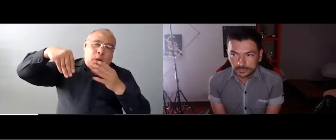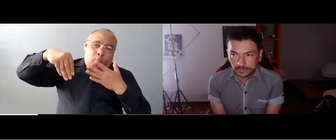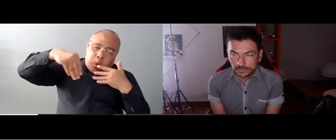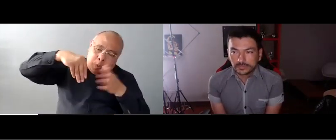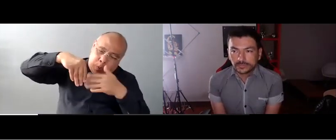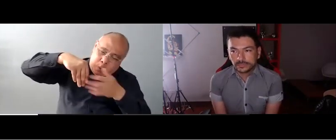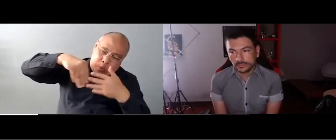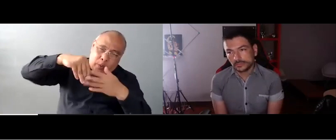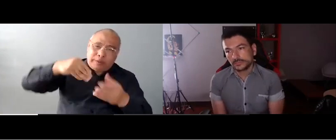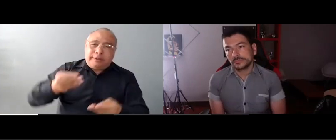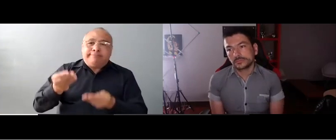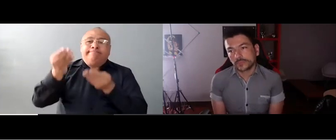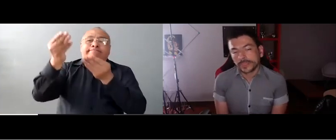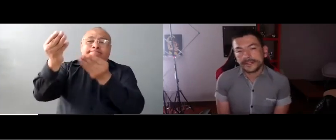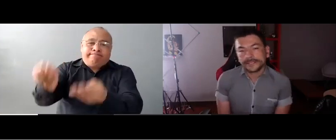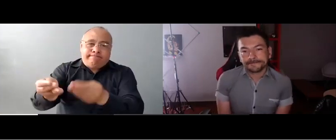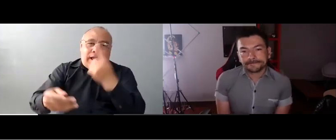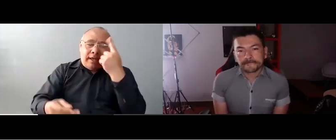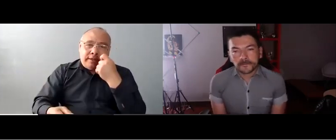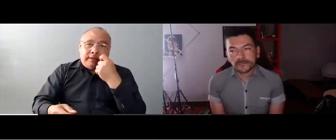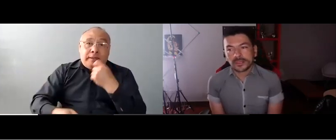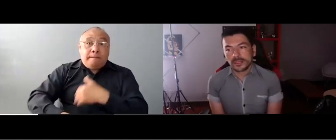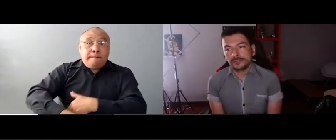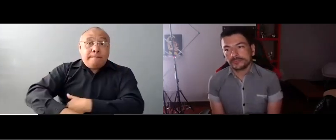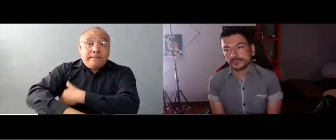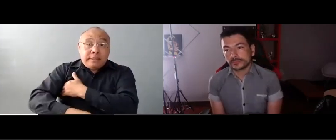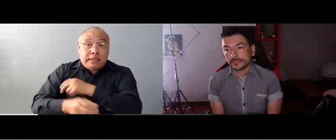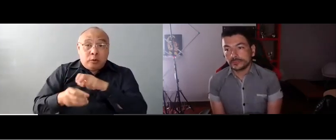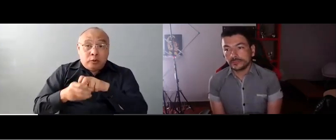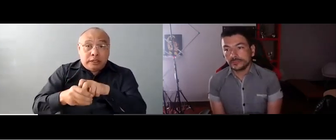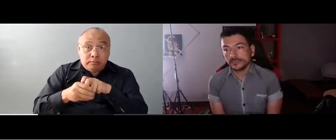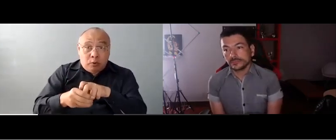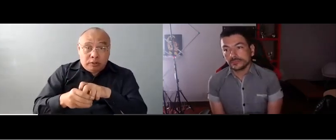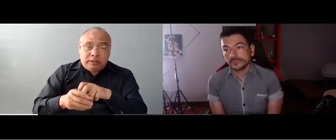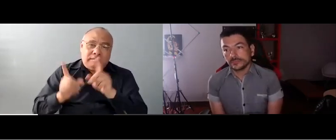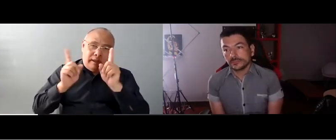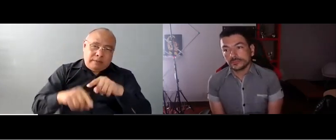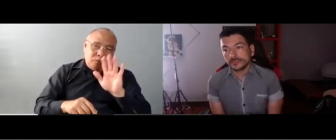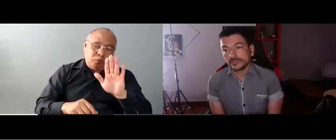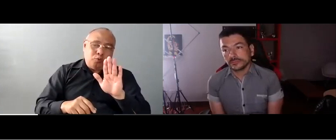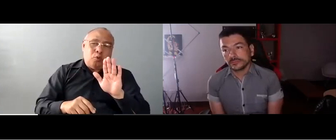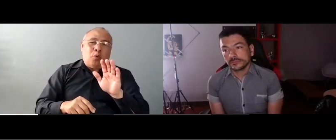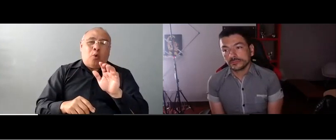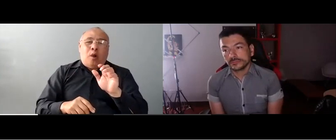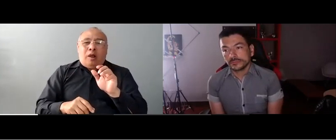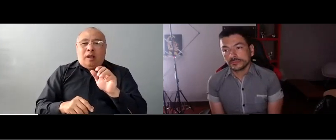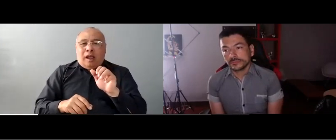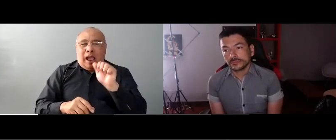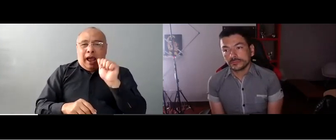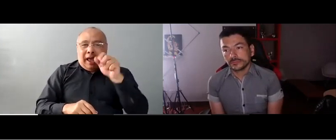que hubo un cambio de administración. ¿Qué hay que hacerlo ahora? Desempolvarlo y que esta nueva administración lo